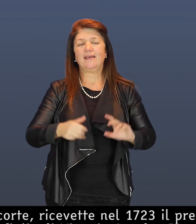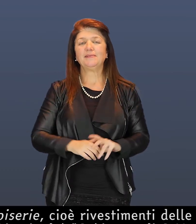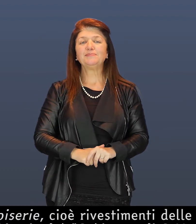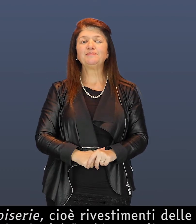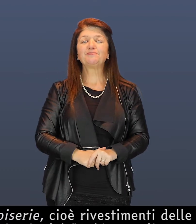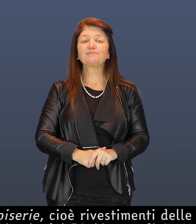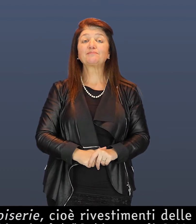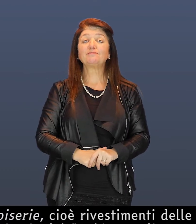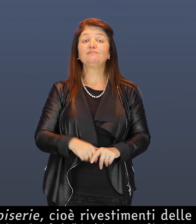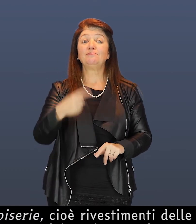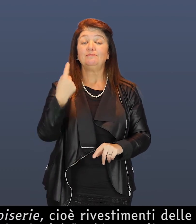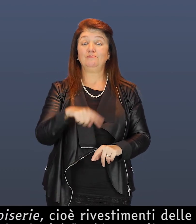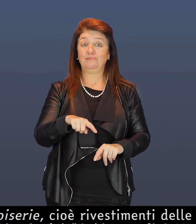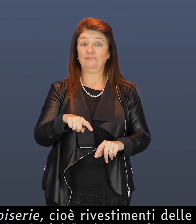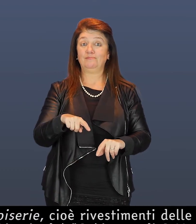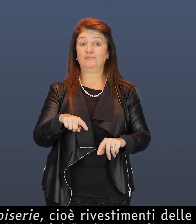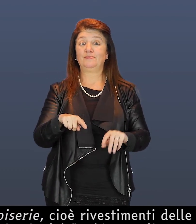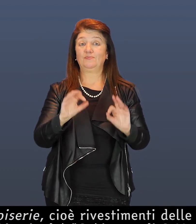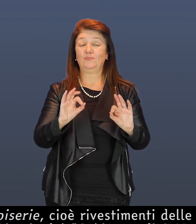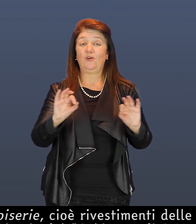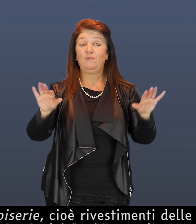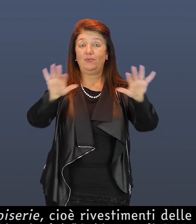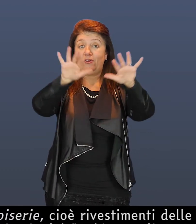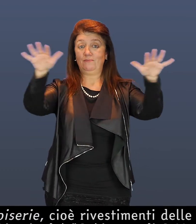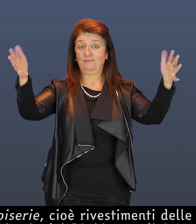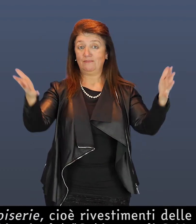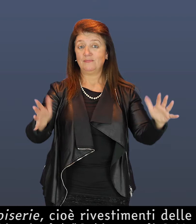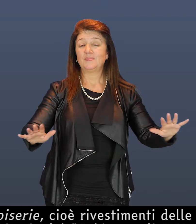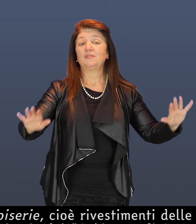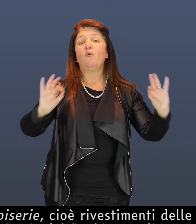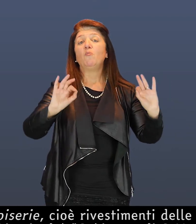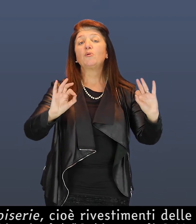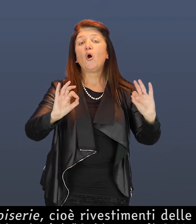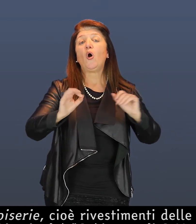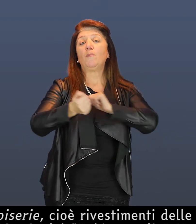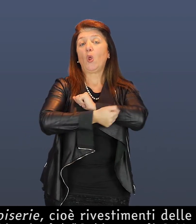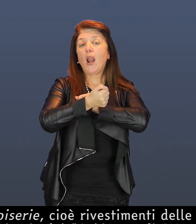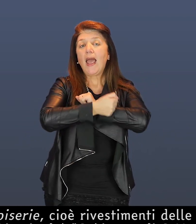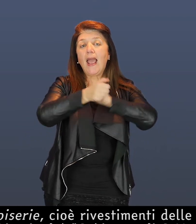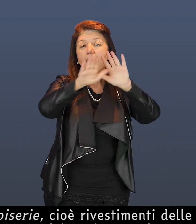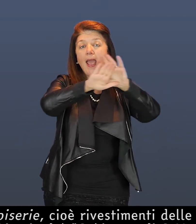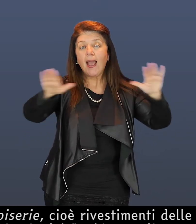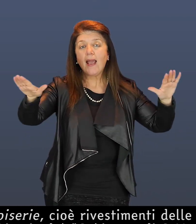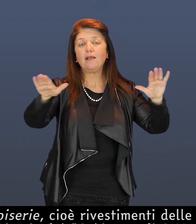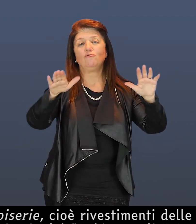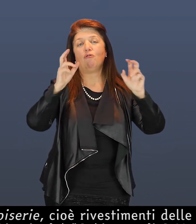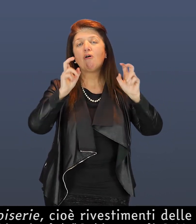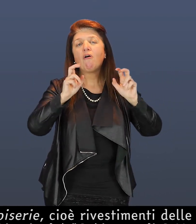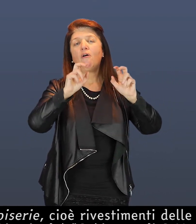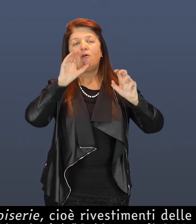La prestigiosa boiserie, cioè rivestimenti delle pareti in legno e l'inginocchiatoio